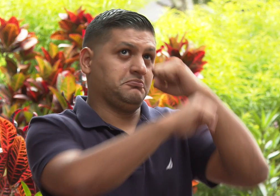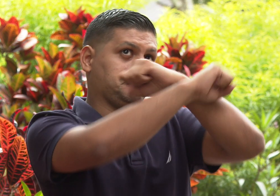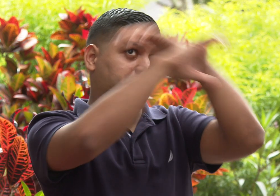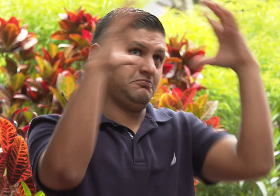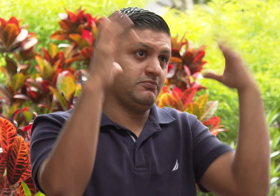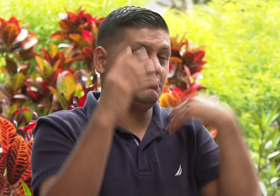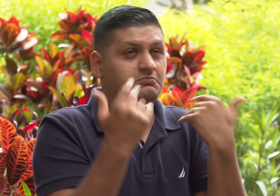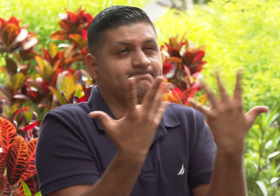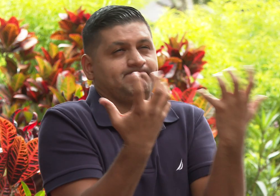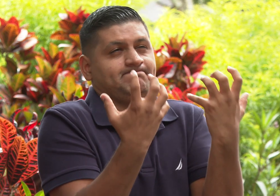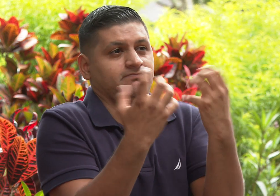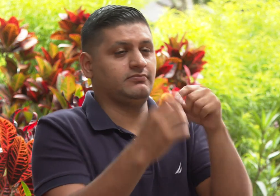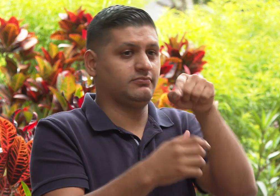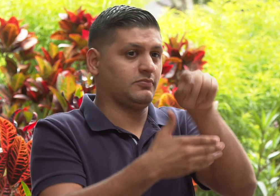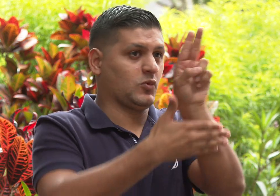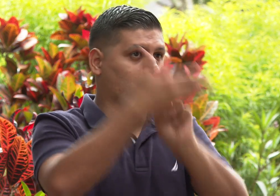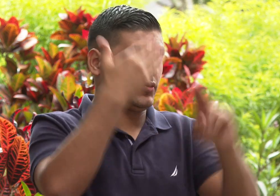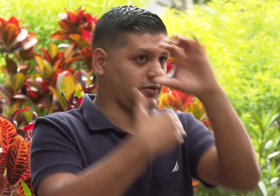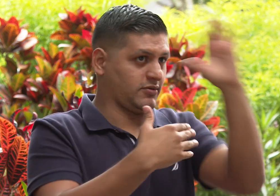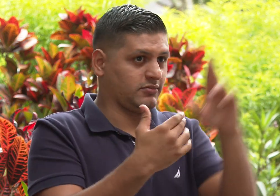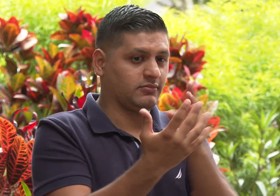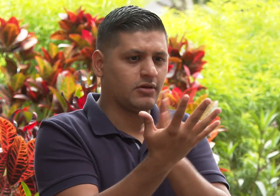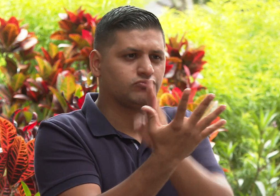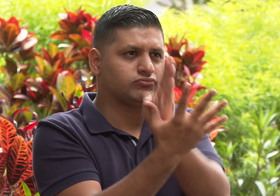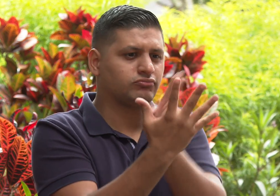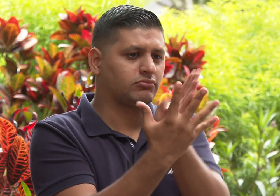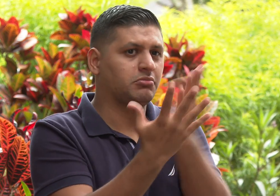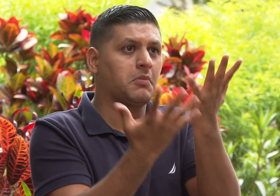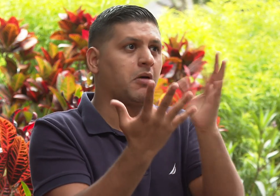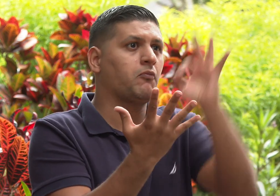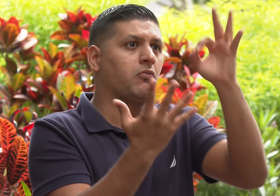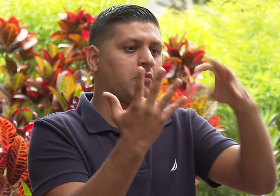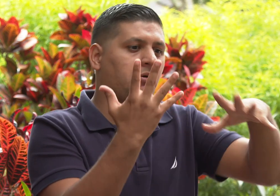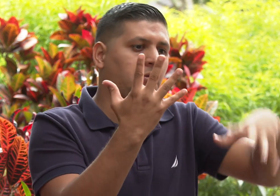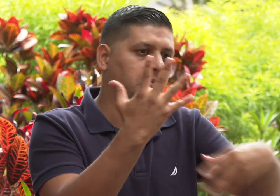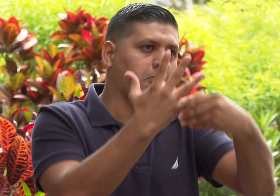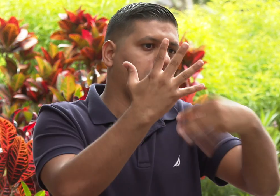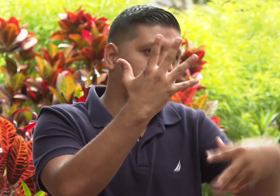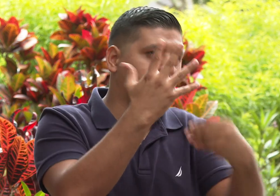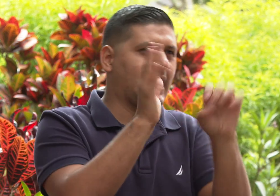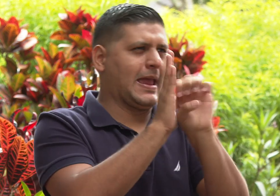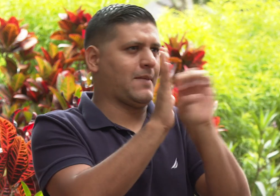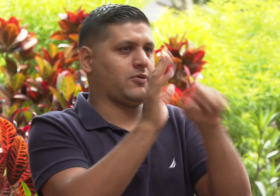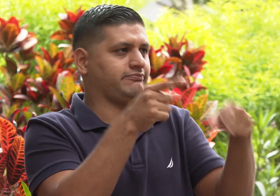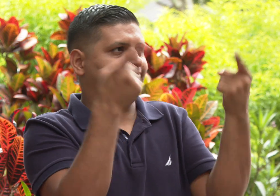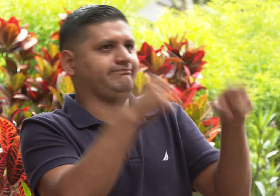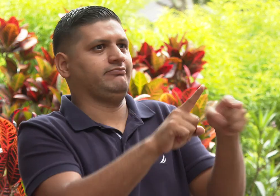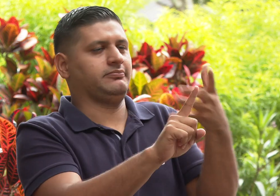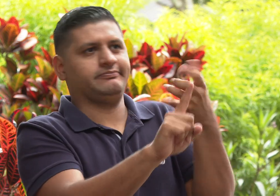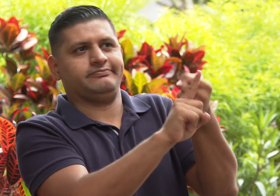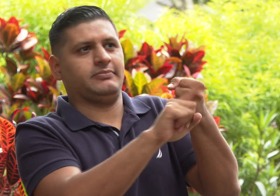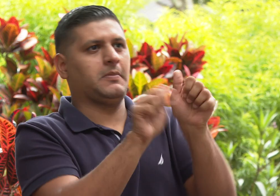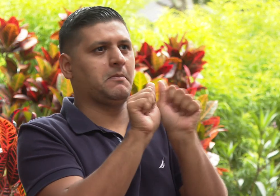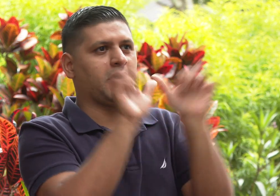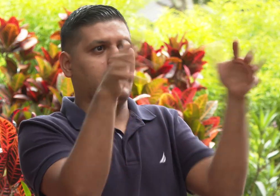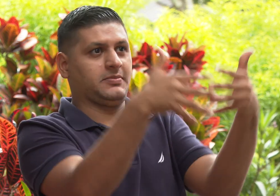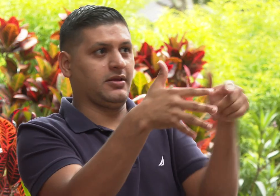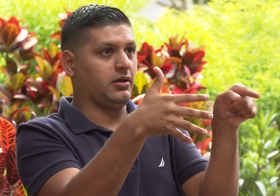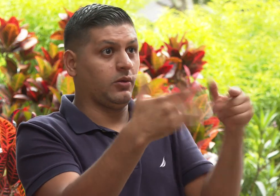Yo me imagino y yo quisiera, por ejemplo, en la Universidad de Costa Rica, que cada vez se pudieran añadir más áreas en donde se